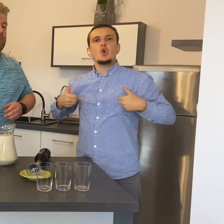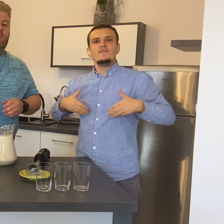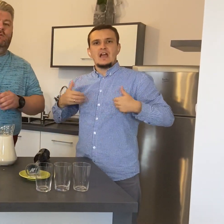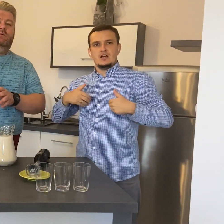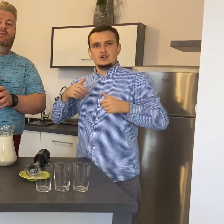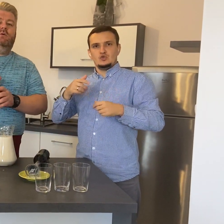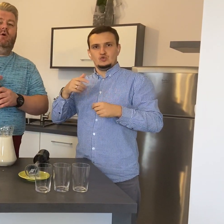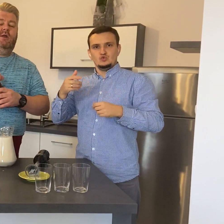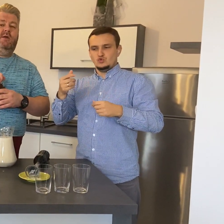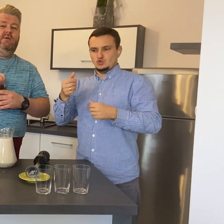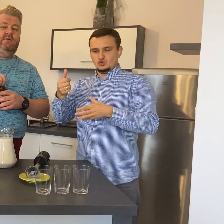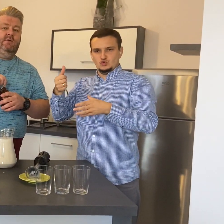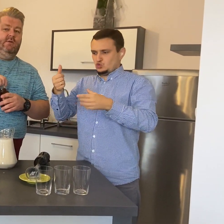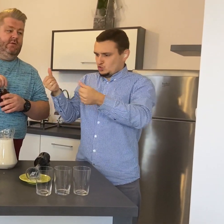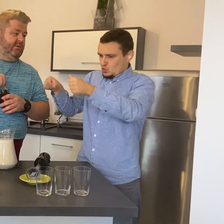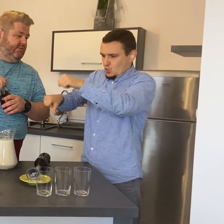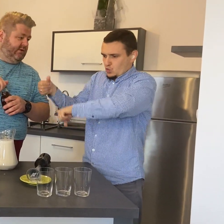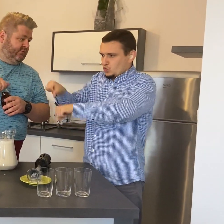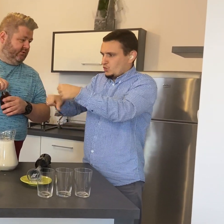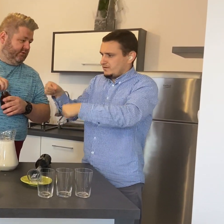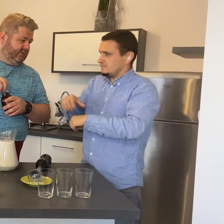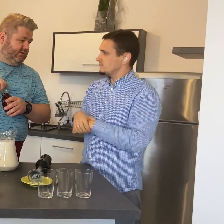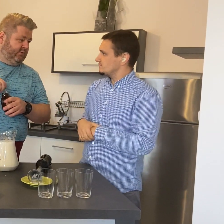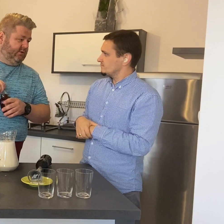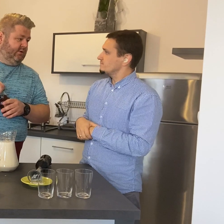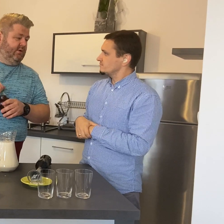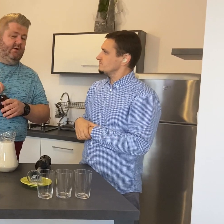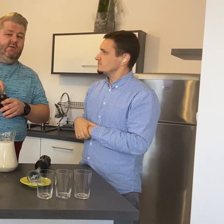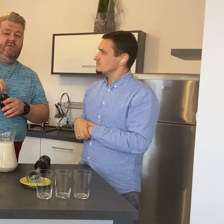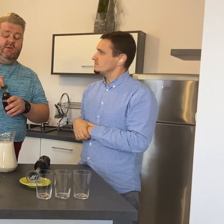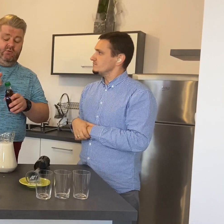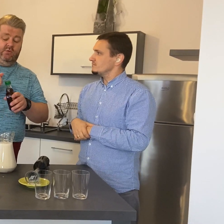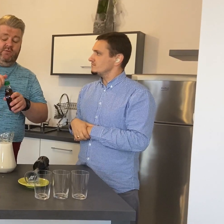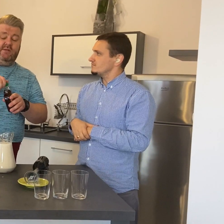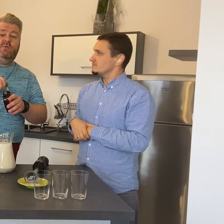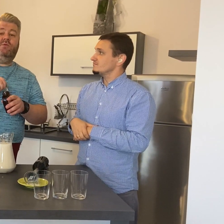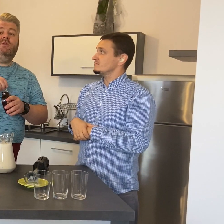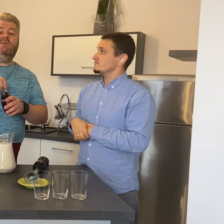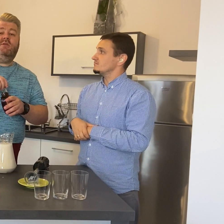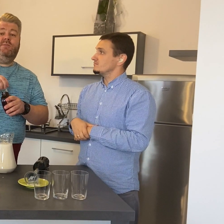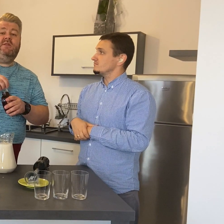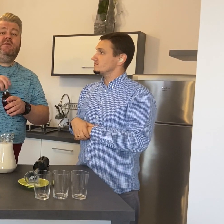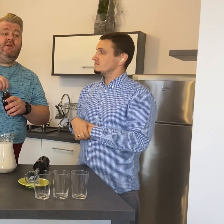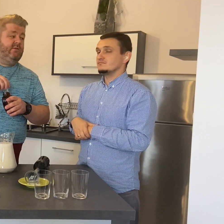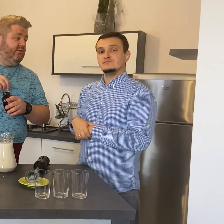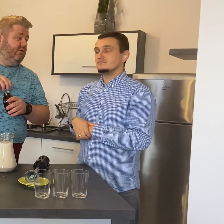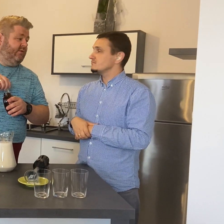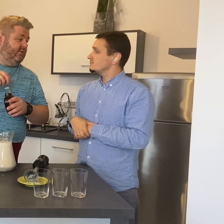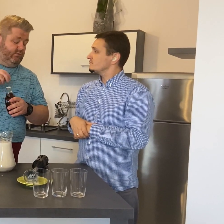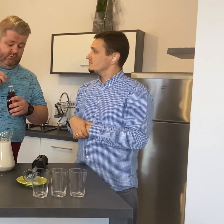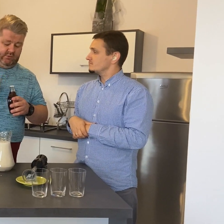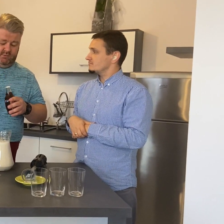Olej zawarty w orzechach ziemnych zabiera dużo kwasów, niezbędnych i nasoconych kwasów tłuszczowych.